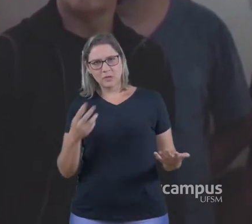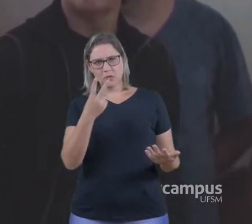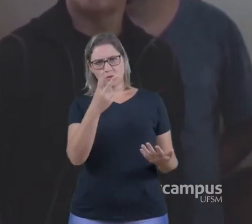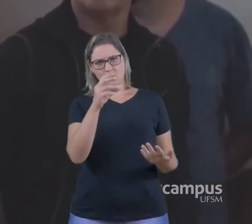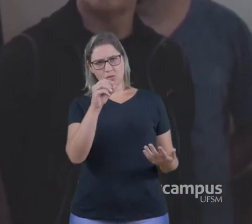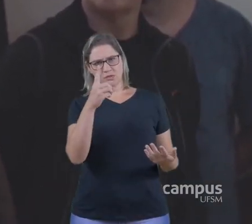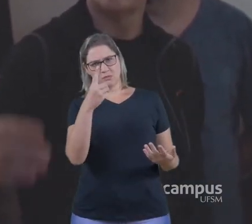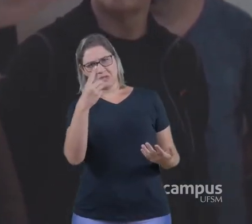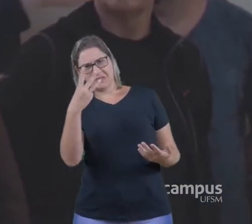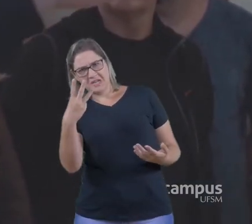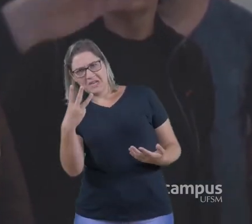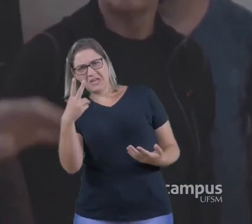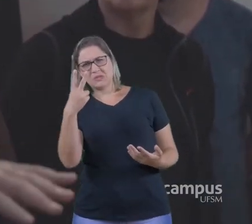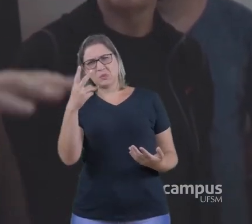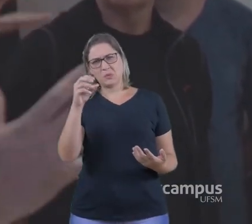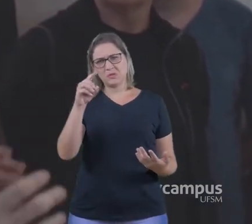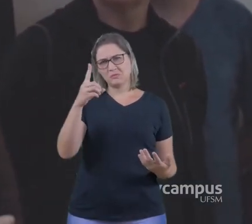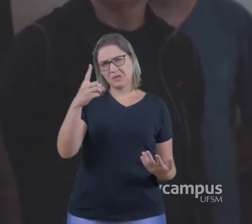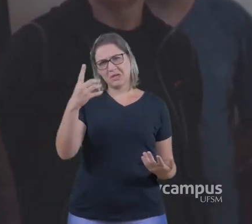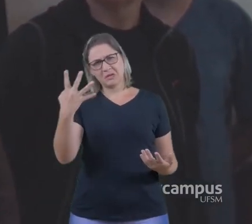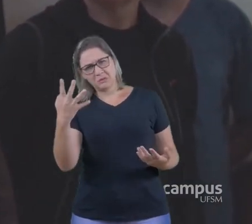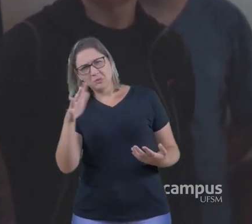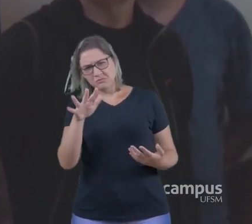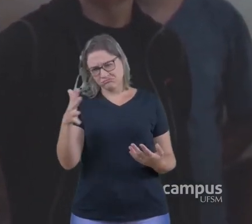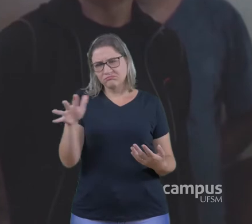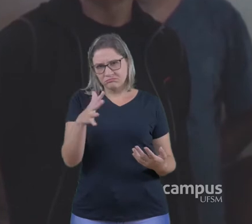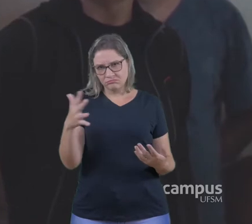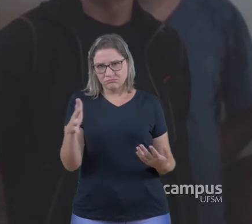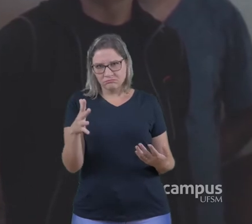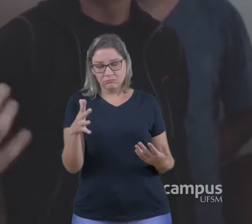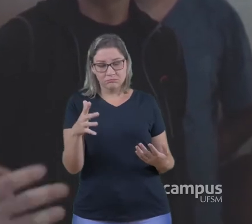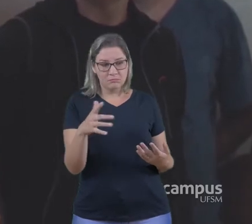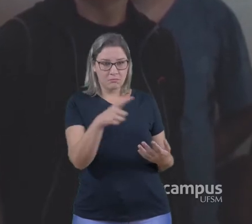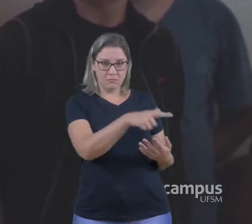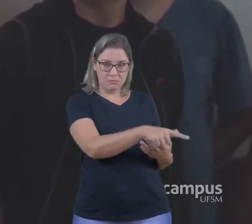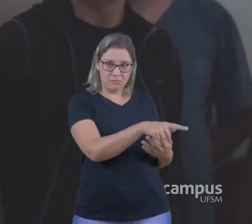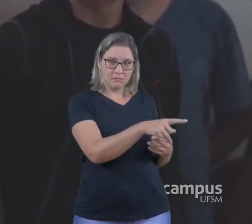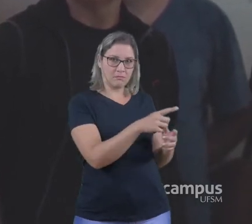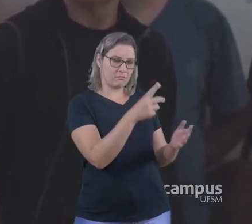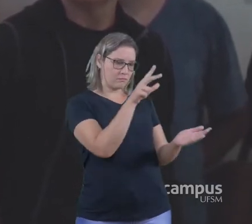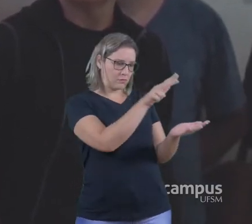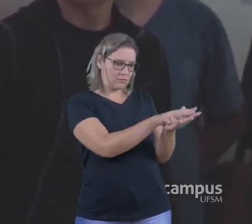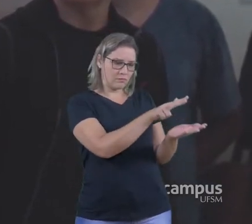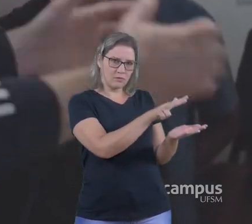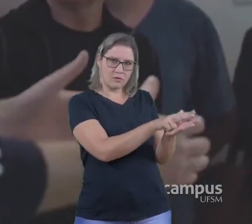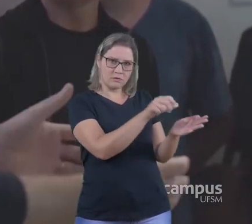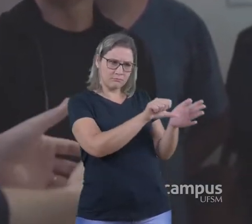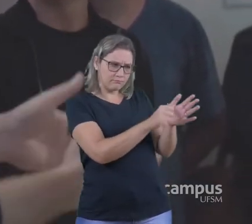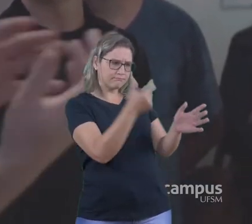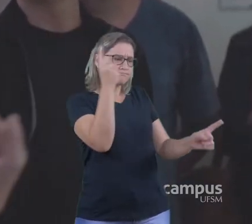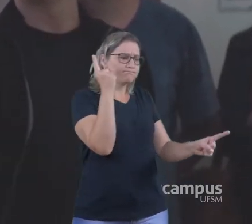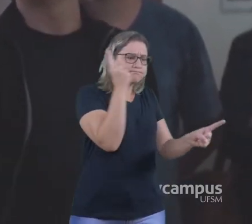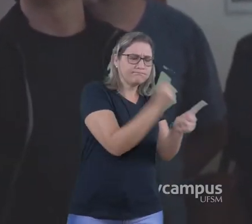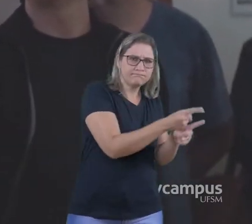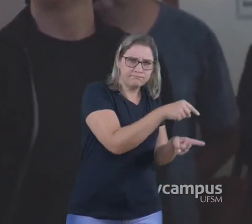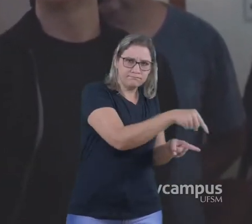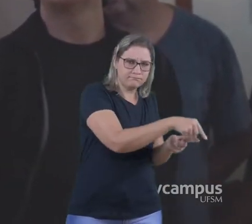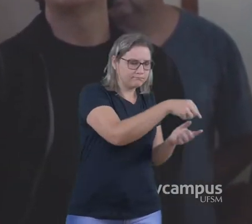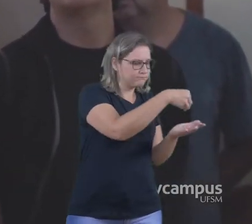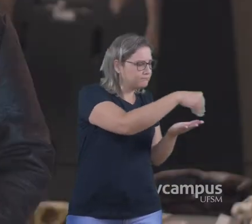Em 2013, não me lembro, 2014, saiu um fóssil que foi